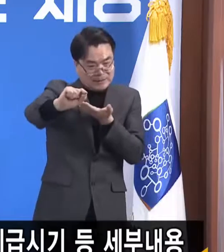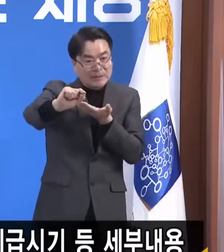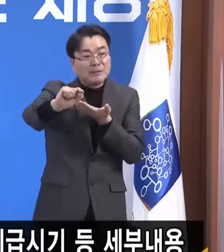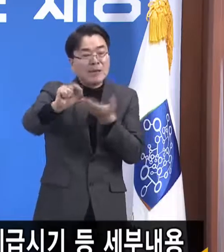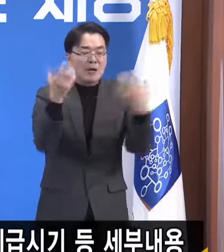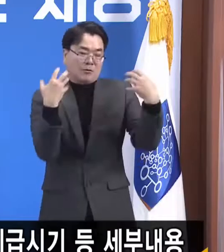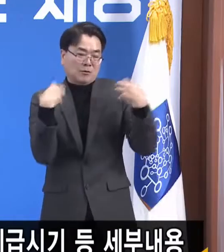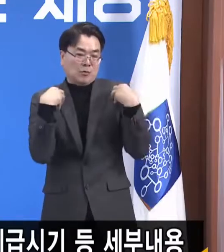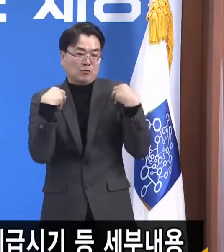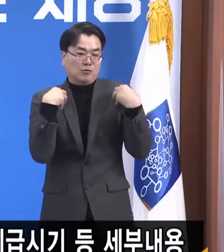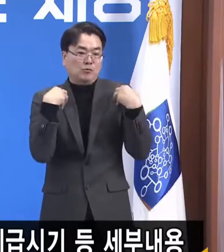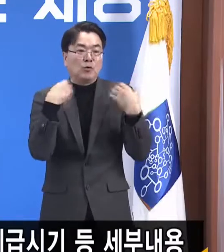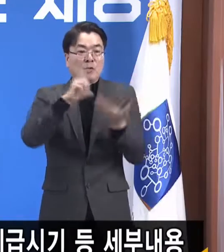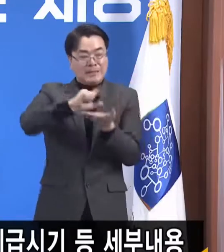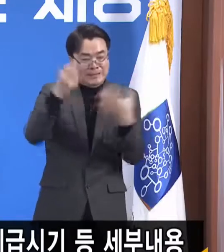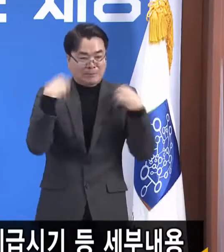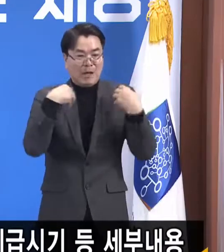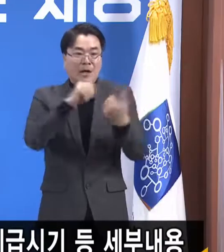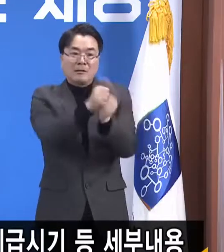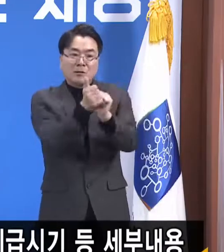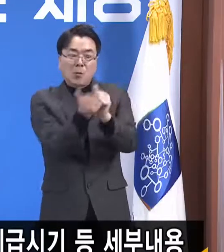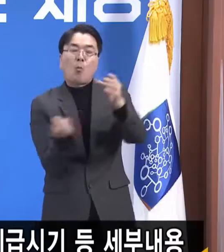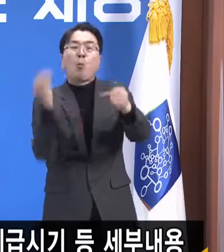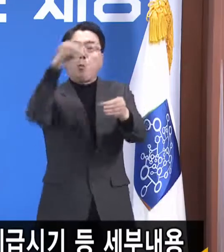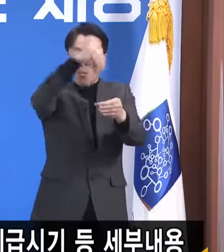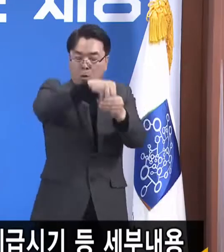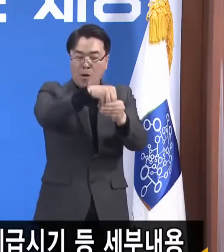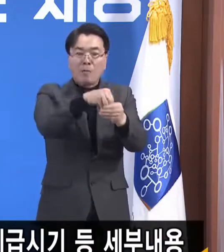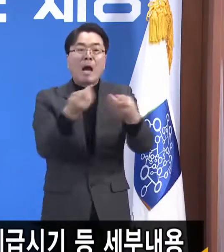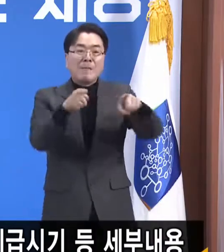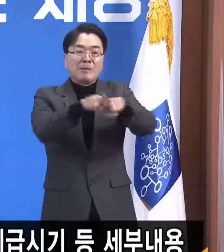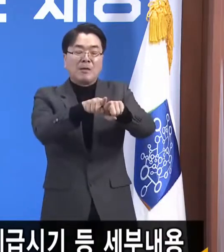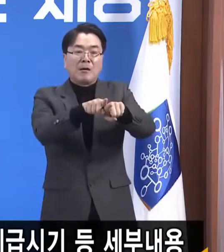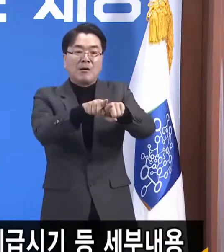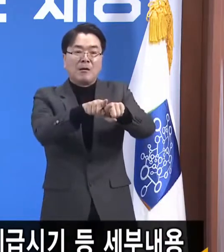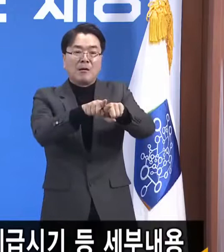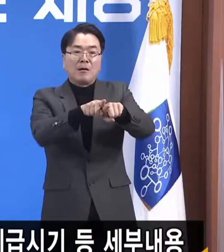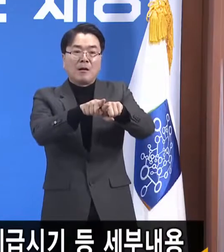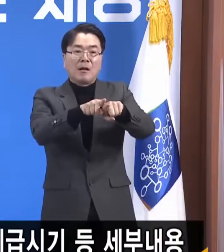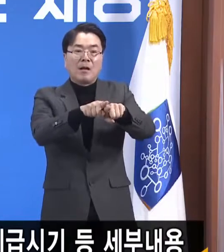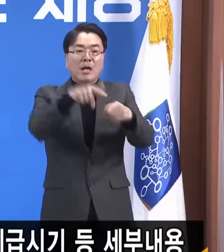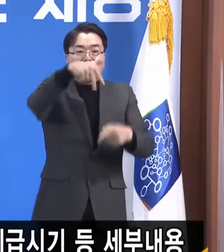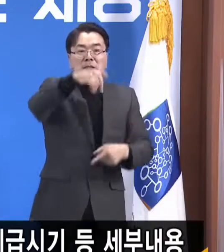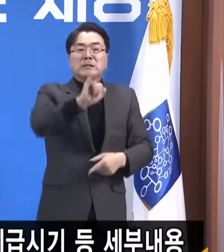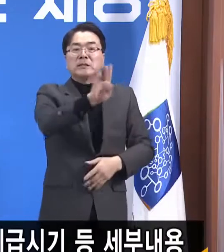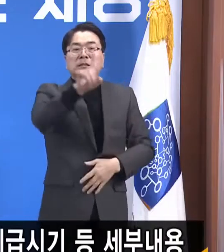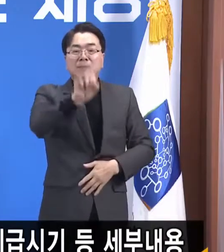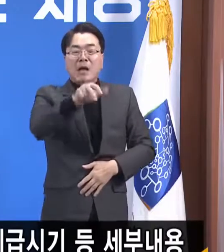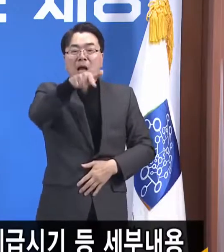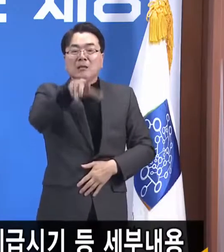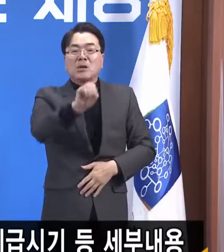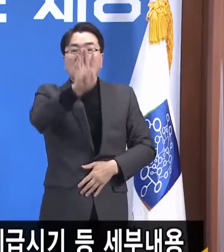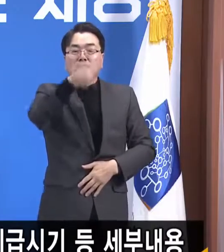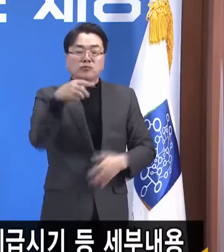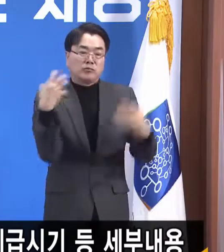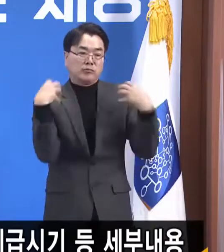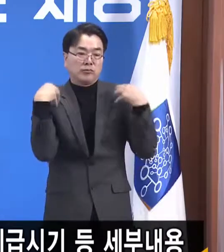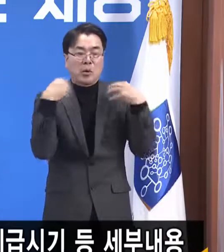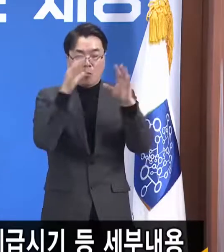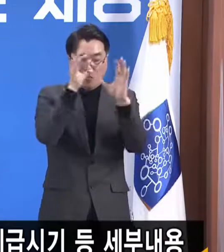포함됩니다. 그런데 우리나라의 지금 현재 지방정부들은 부채 비율이